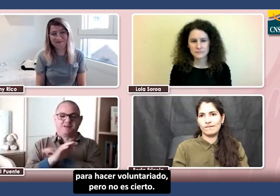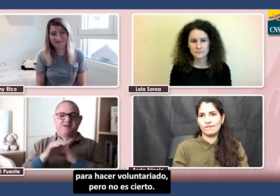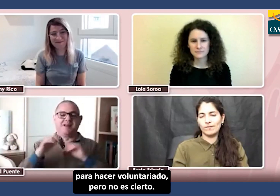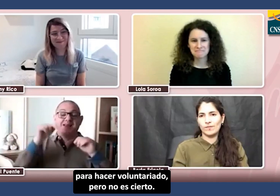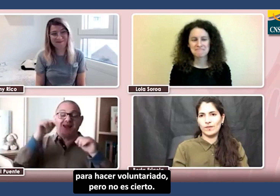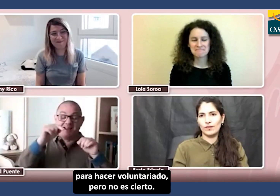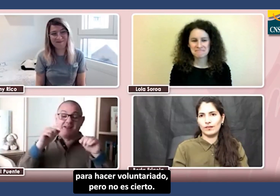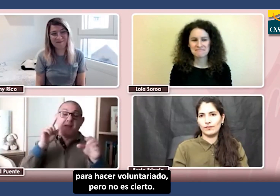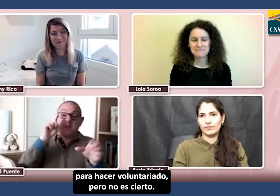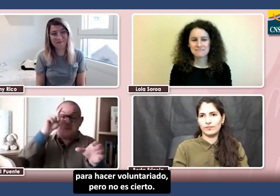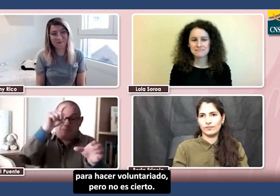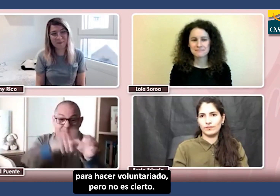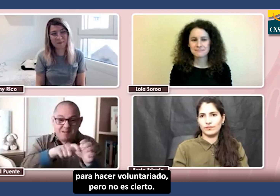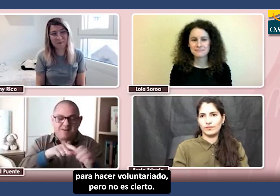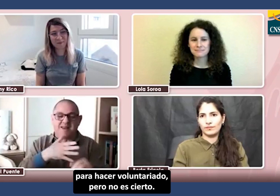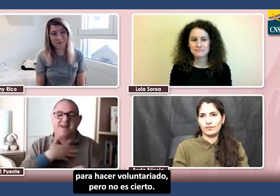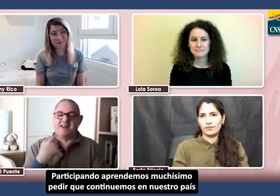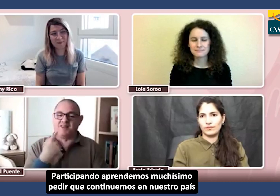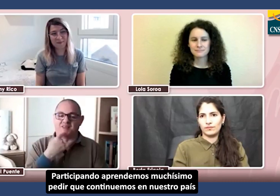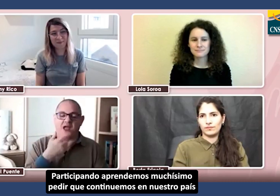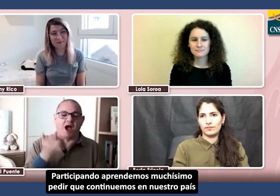vez no tenemos tiempo para hacer voluntariado, pero no es cierto.